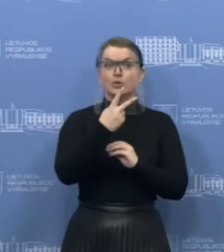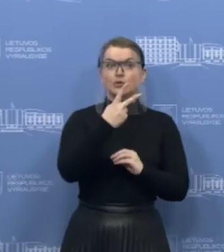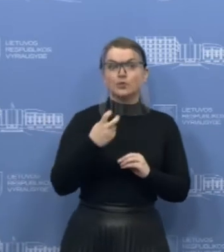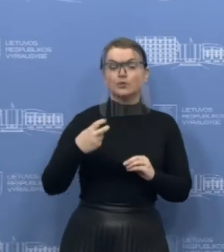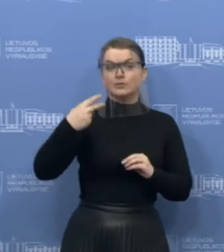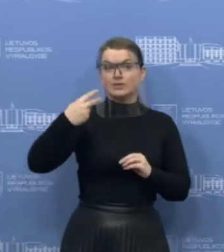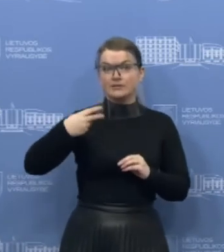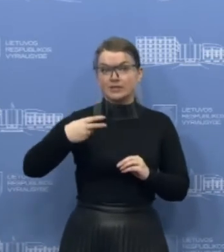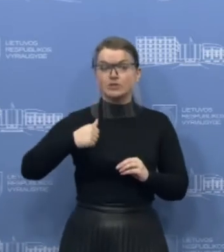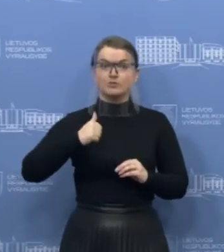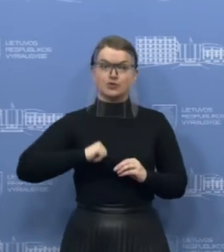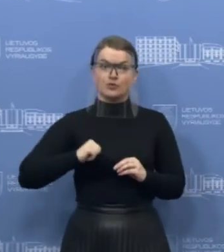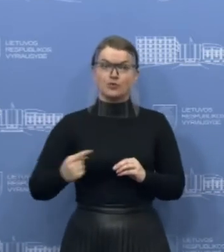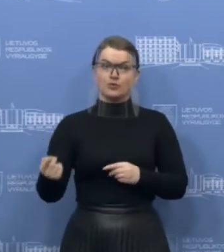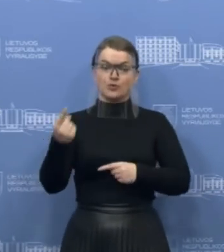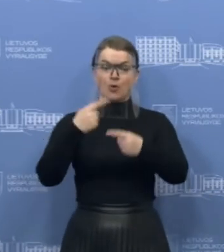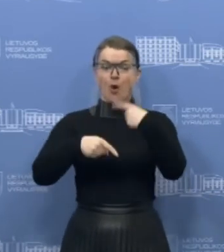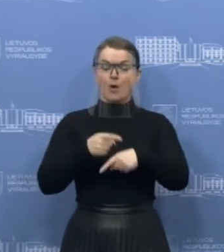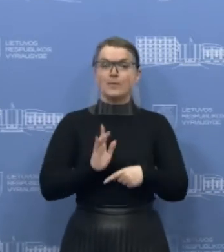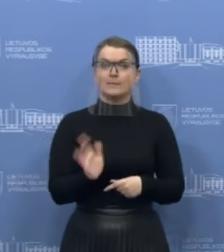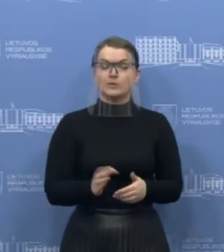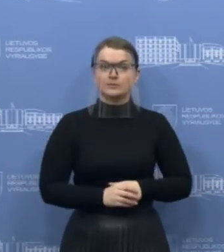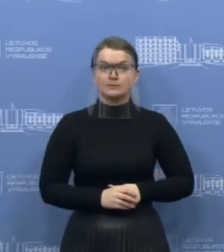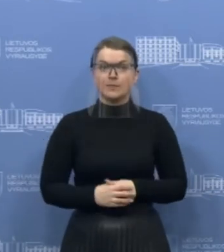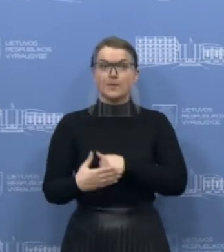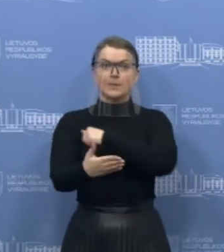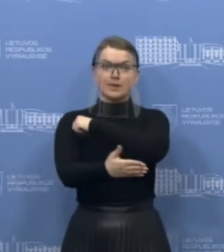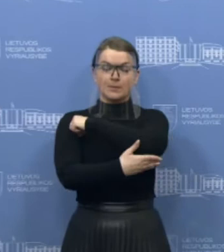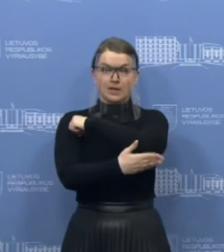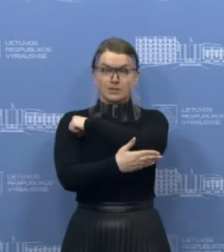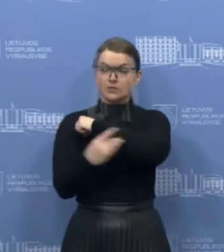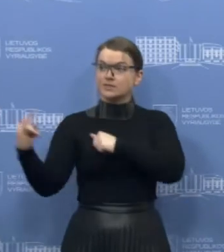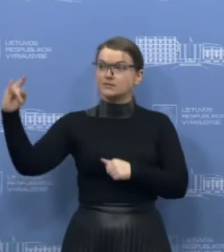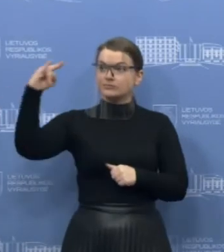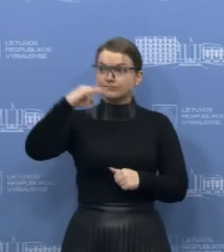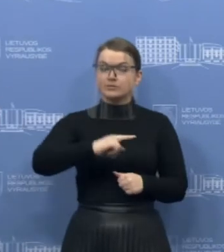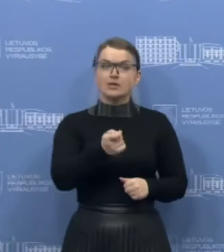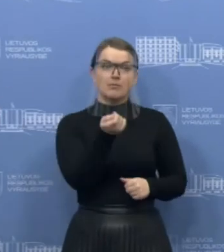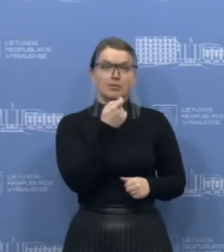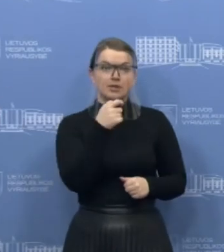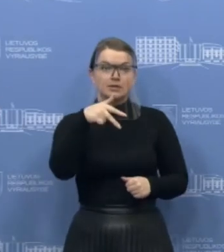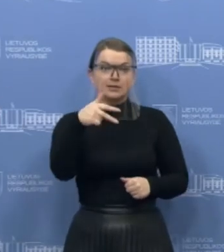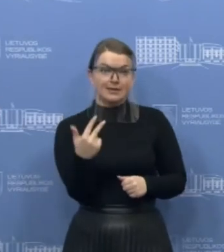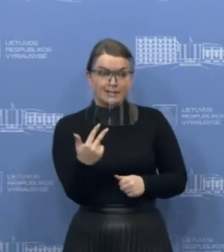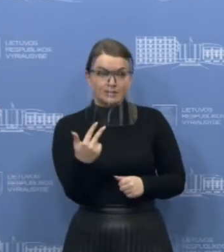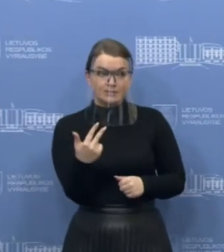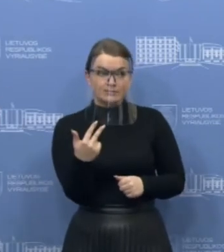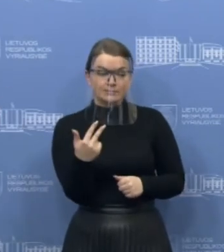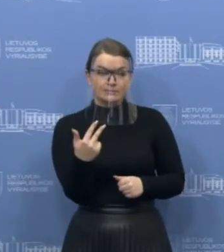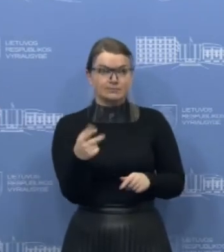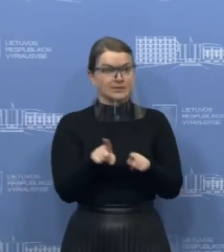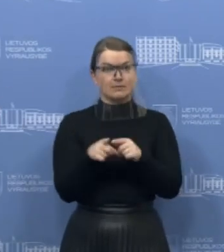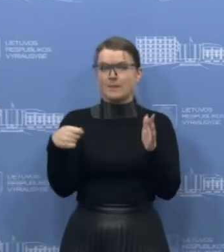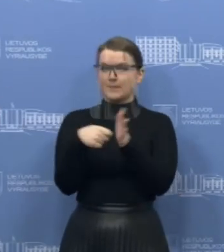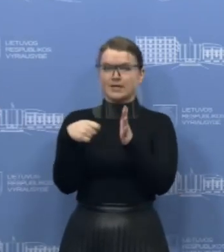piliečių ir paskutinis bus balandžio 3 diena, tai irgi